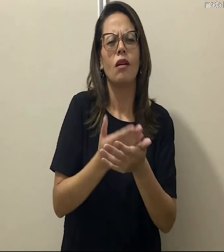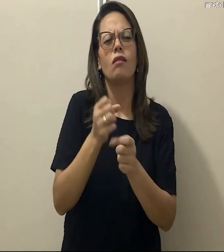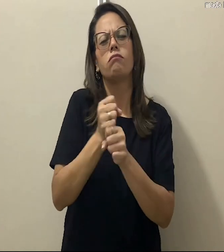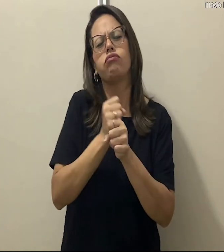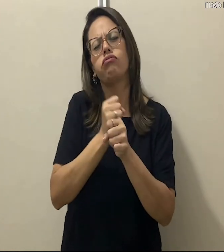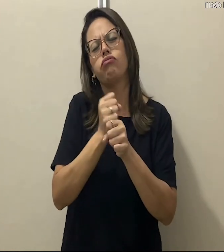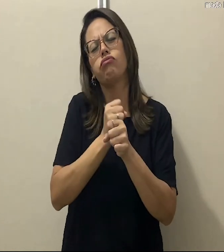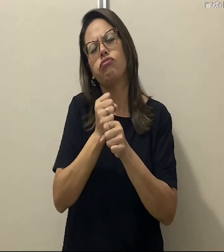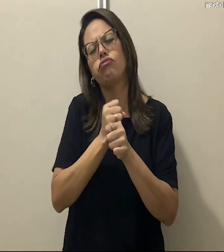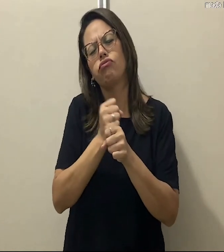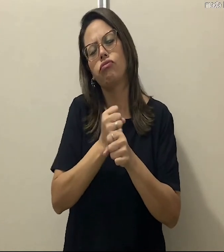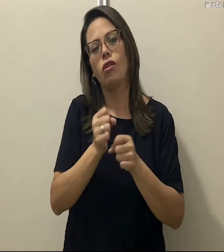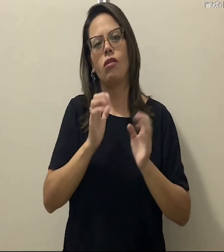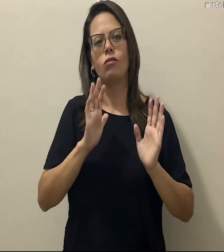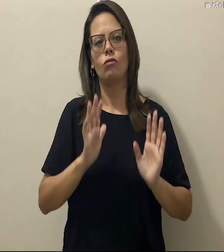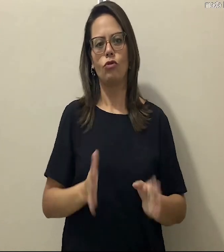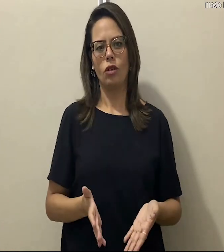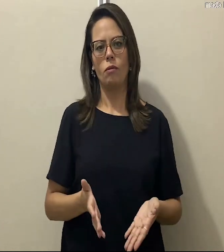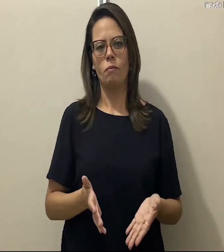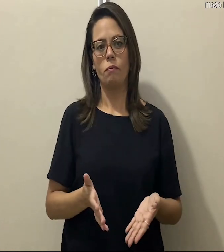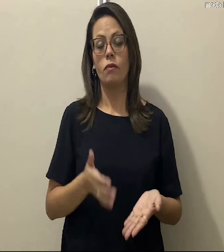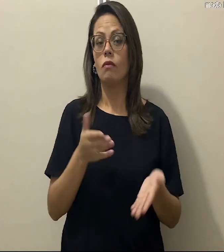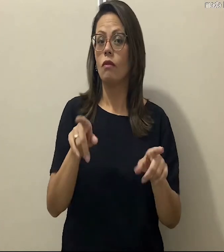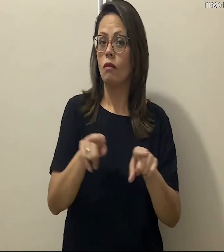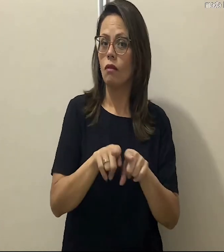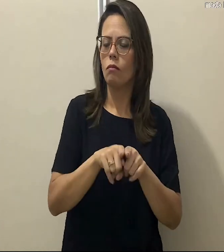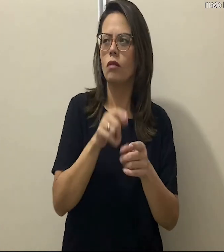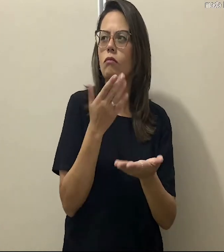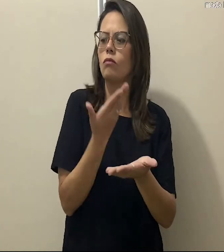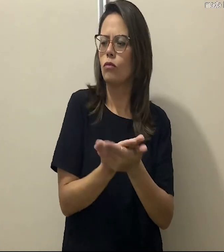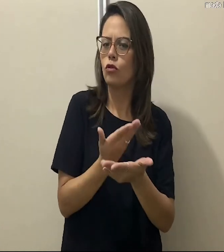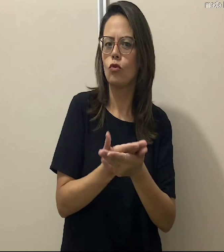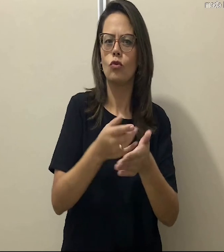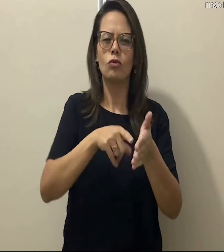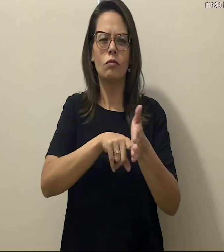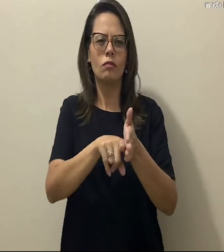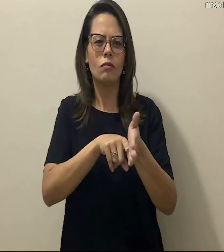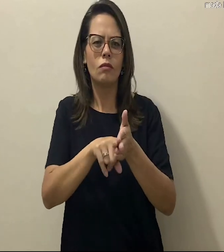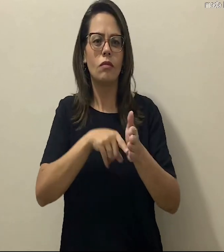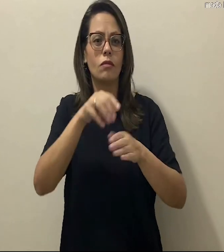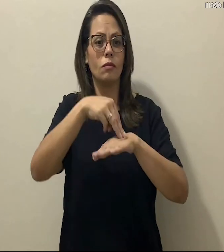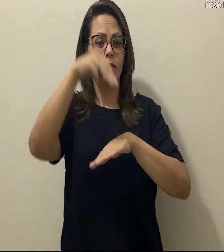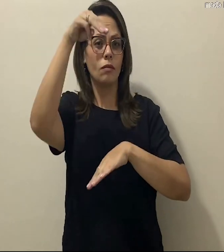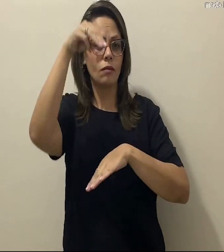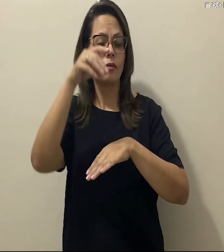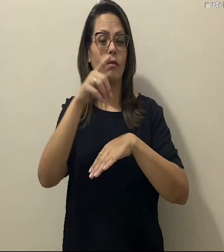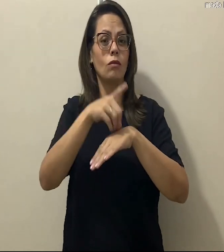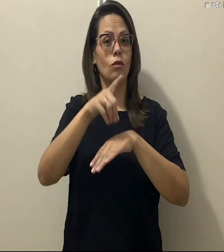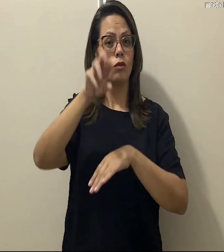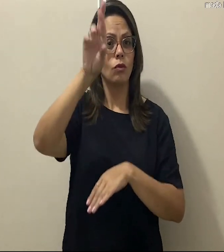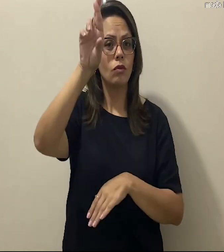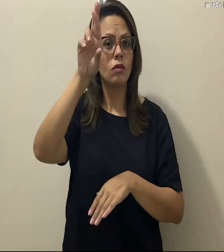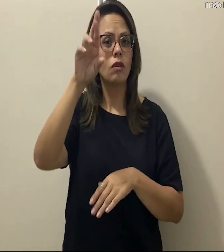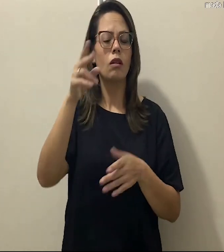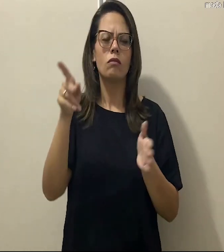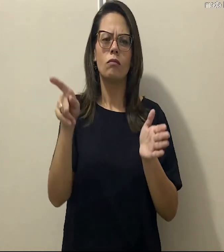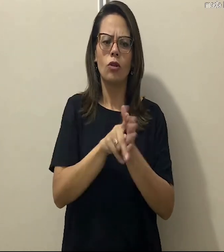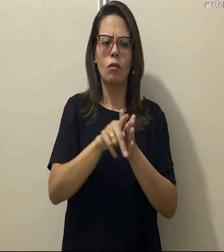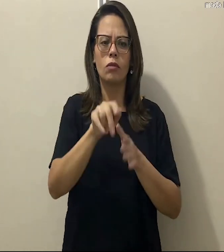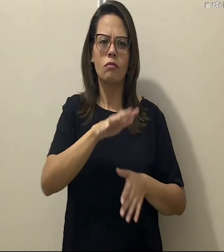Libras, já há muitos anos trabalhando. Também as minhas pesquisas do mestrado, doutorado, são sempre